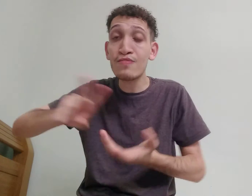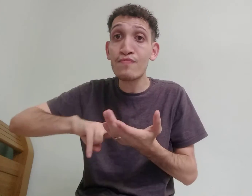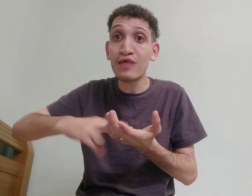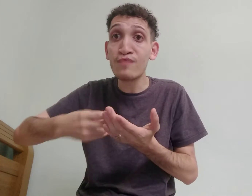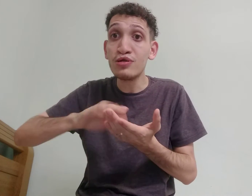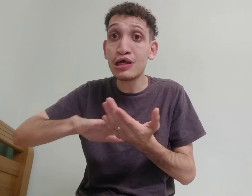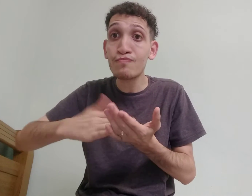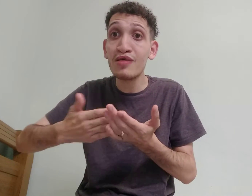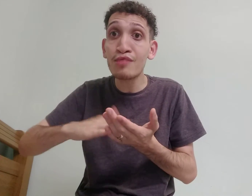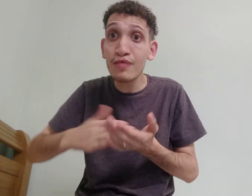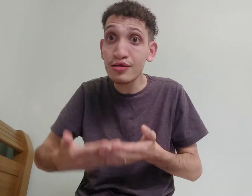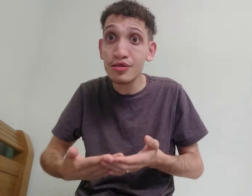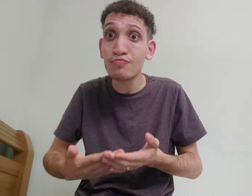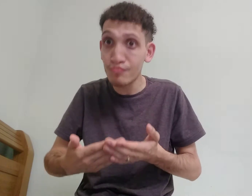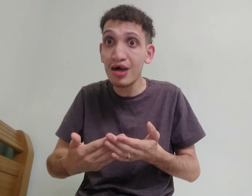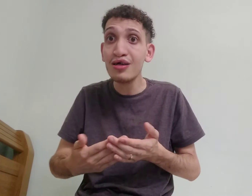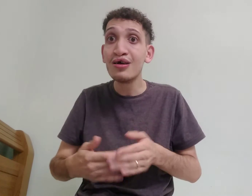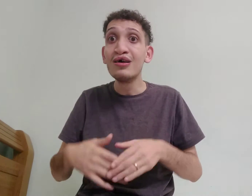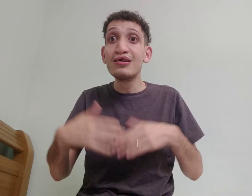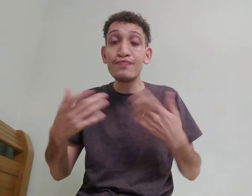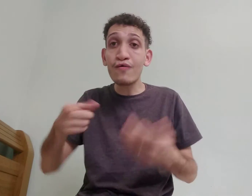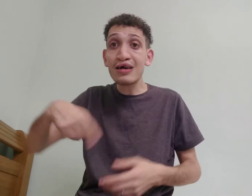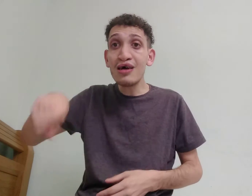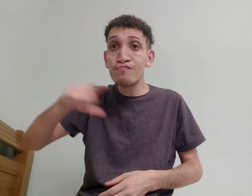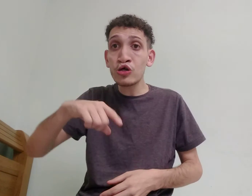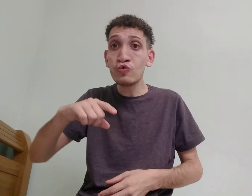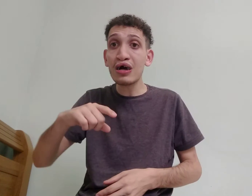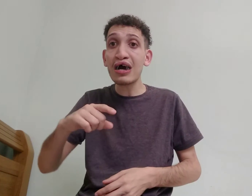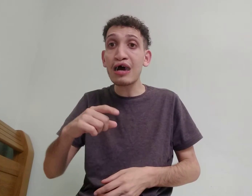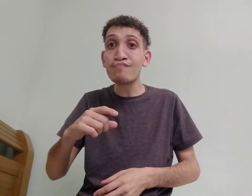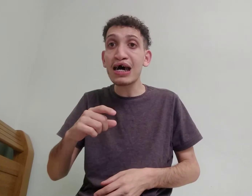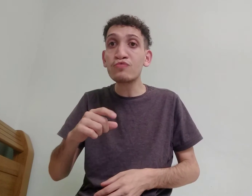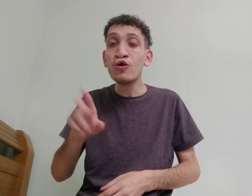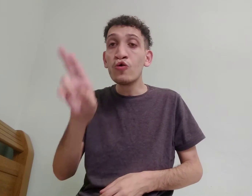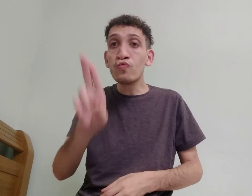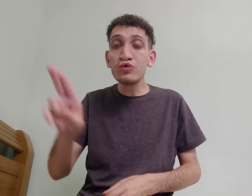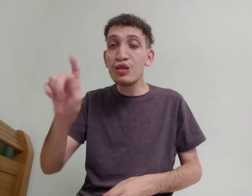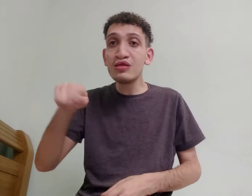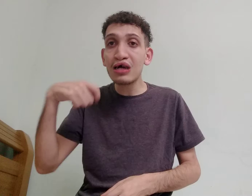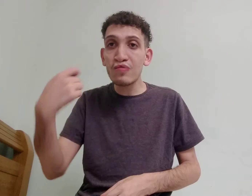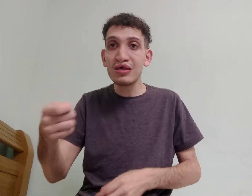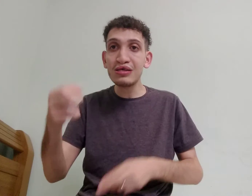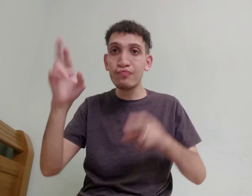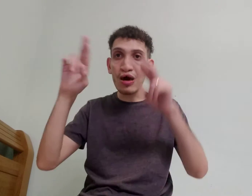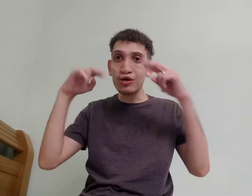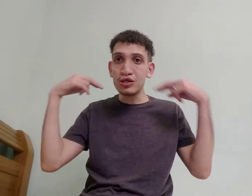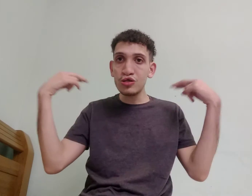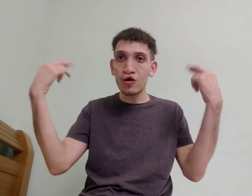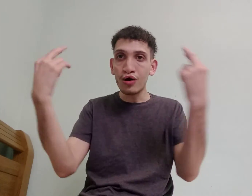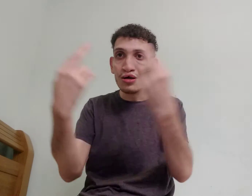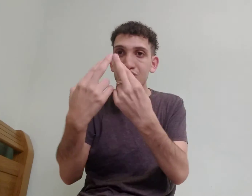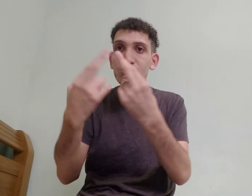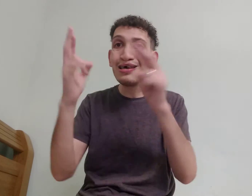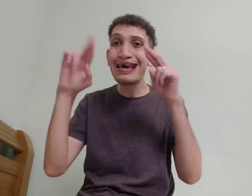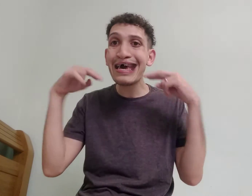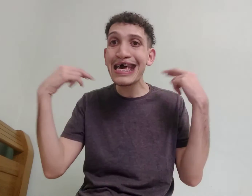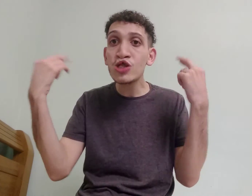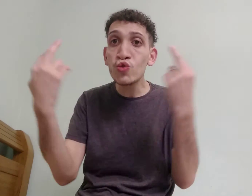da tradução e interpretação, né? Então, essas pessoas acabaram utilizando esse sinal aqui, ó, de reino,